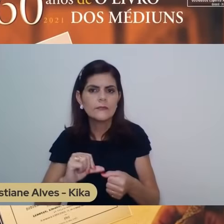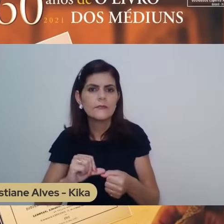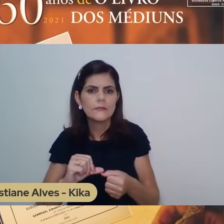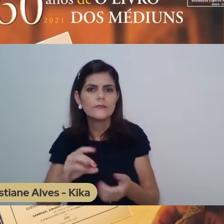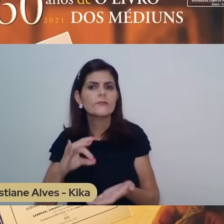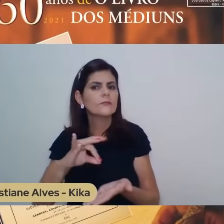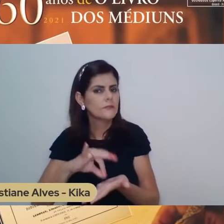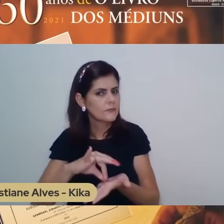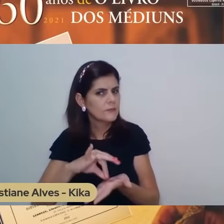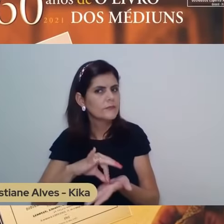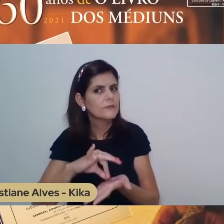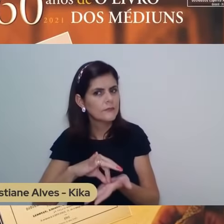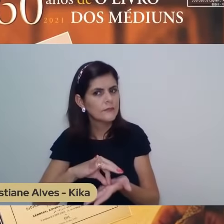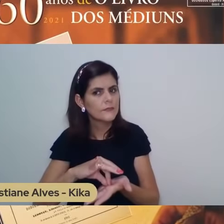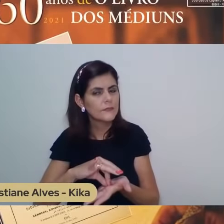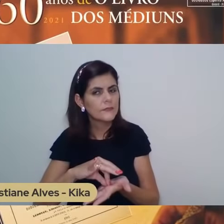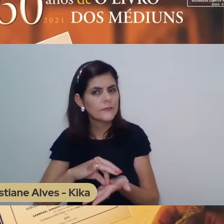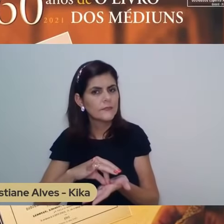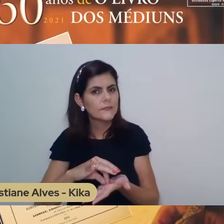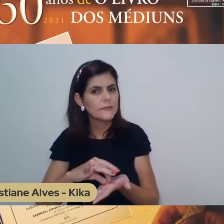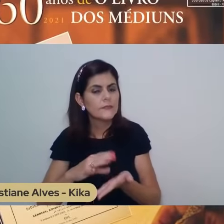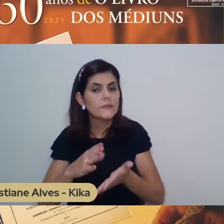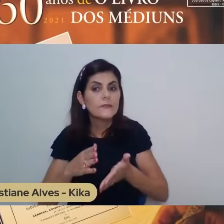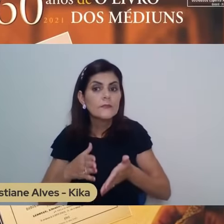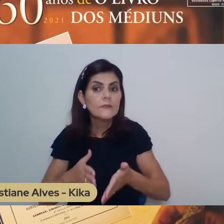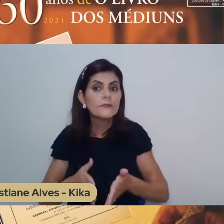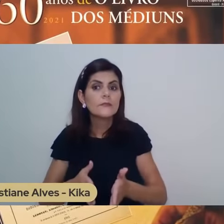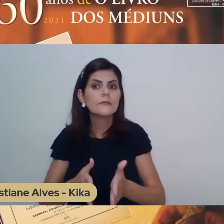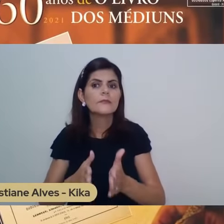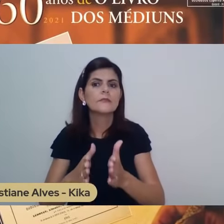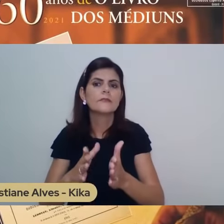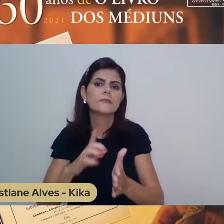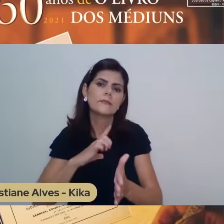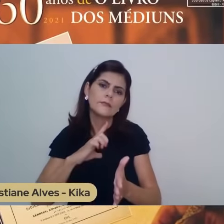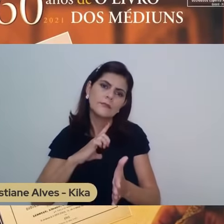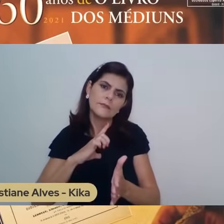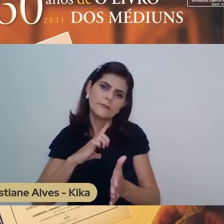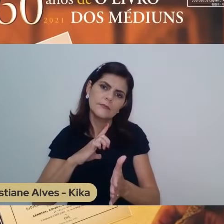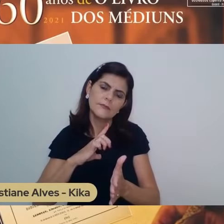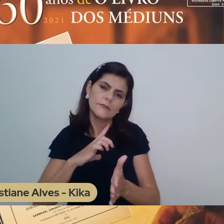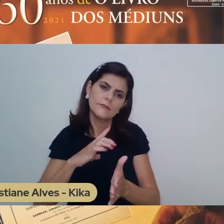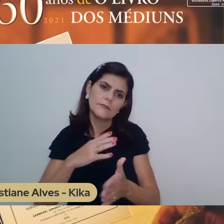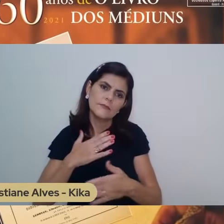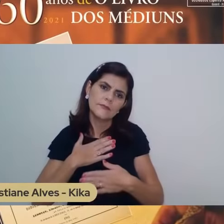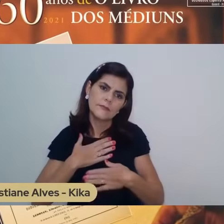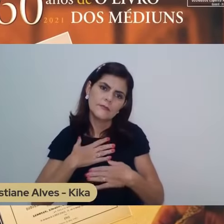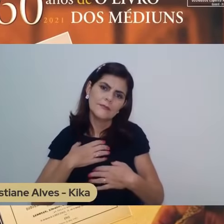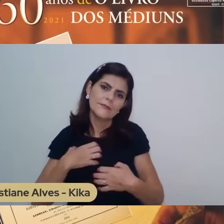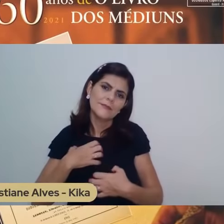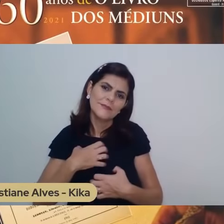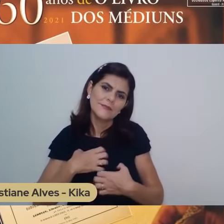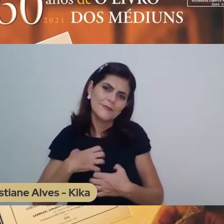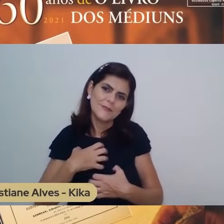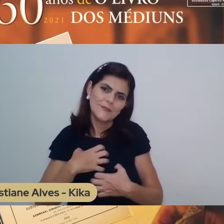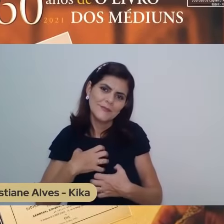se a orientação que temos recebido não estiver viva em nós.